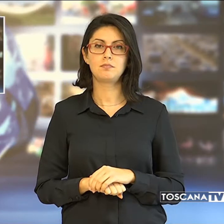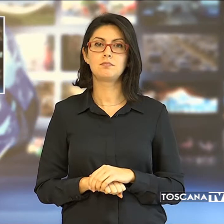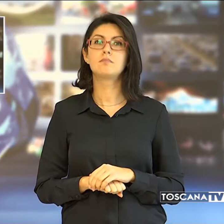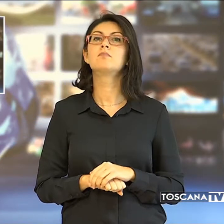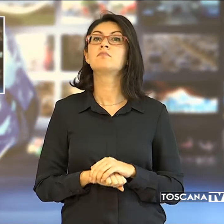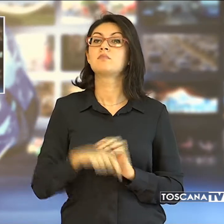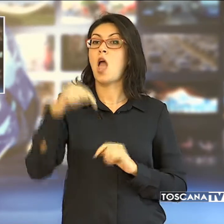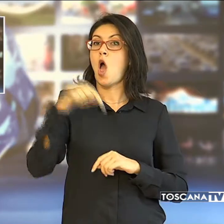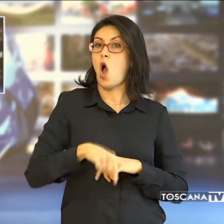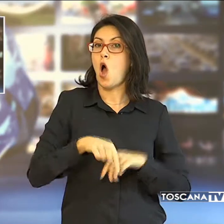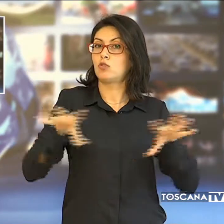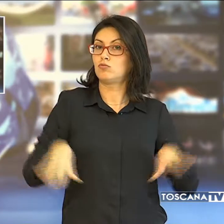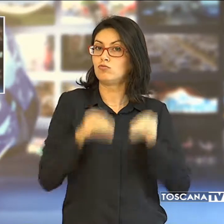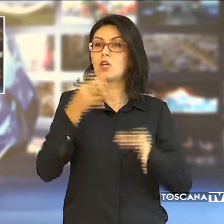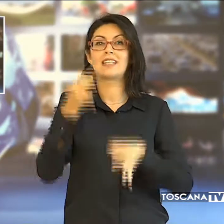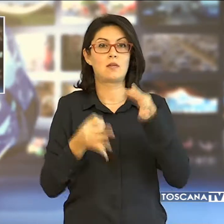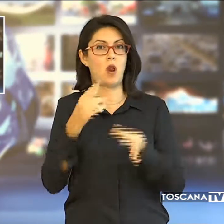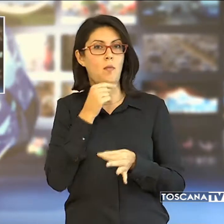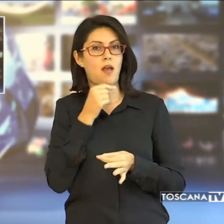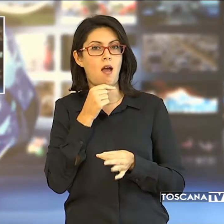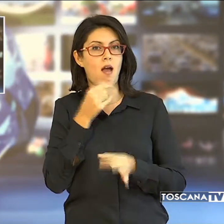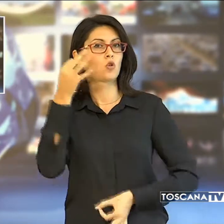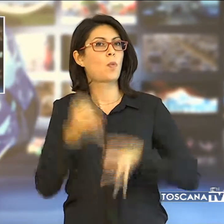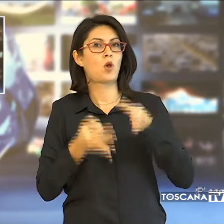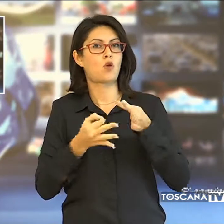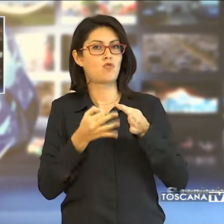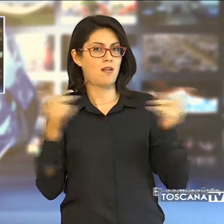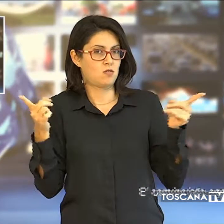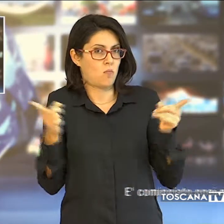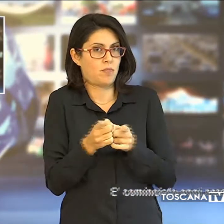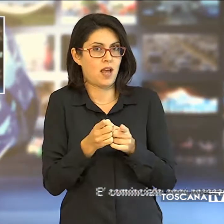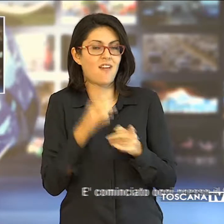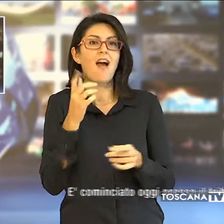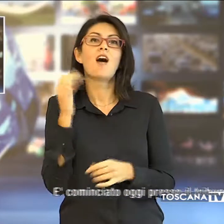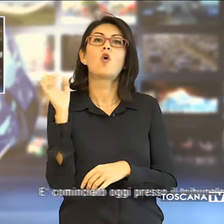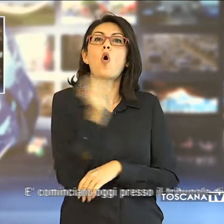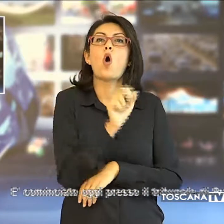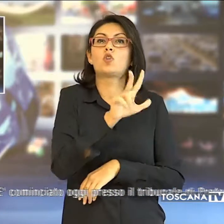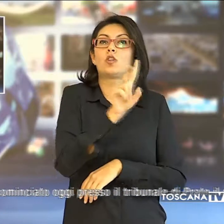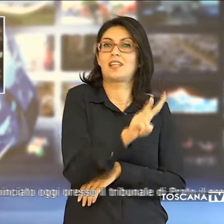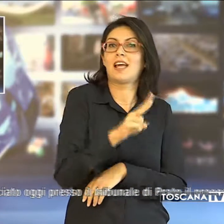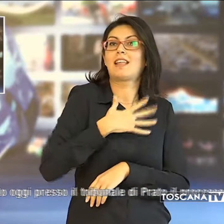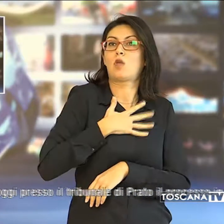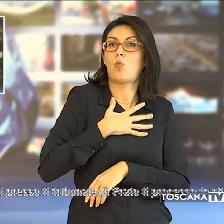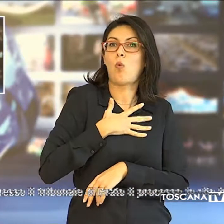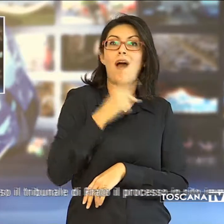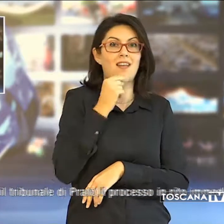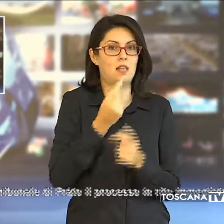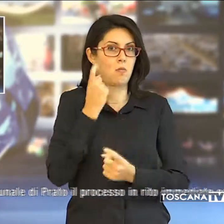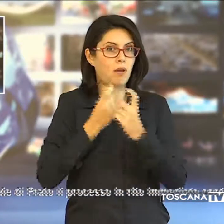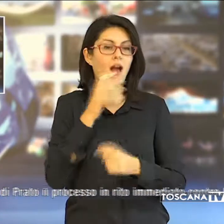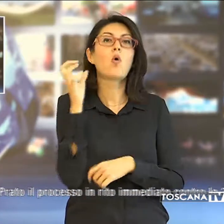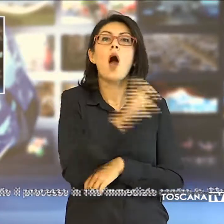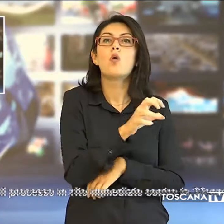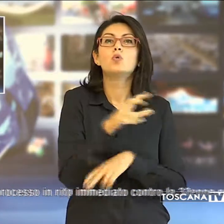Cominciato oggi al Tribunale di Prato il processo in rito immediato contro la 32enne pratese accusata di